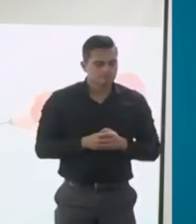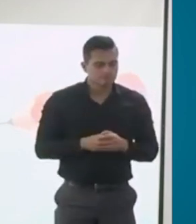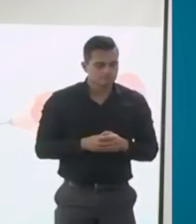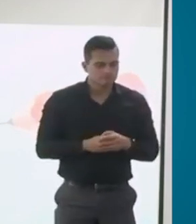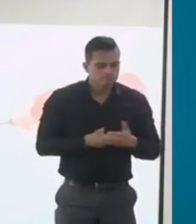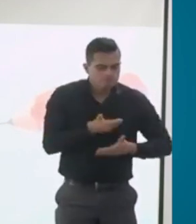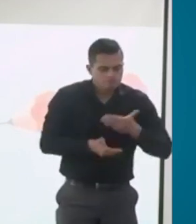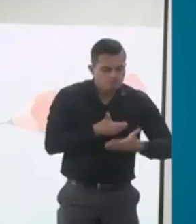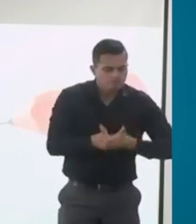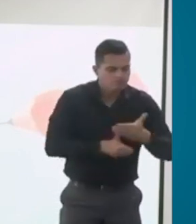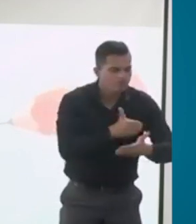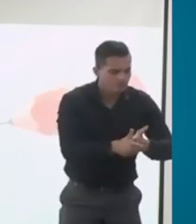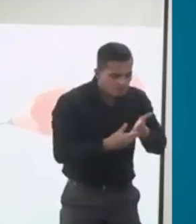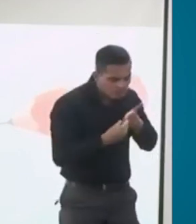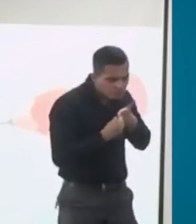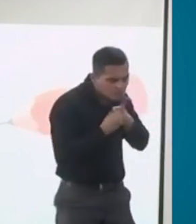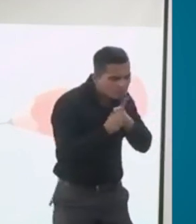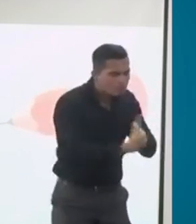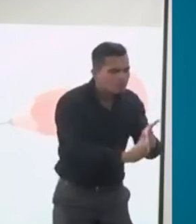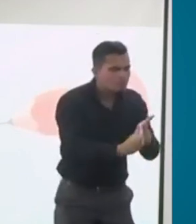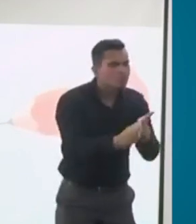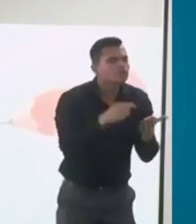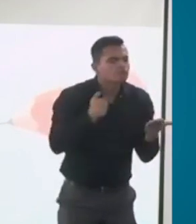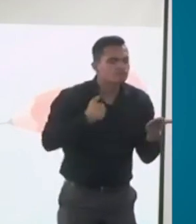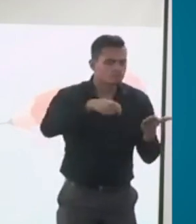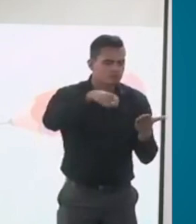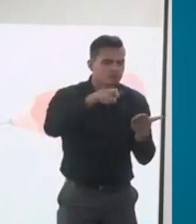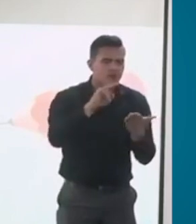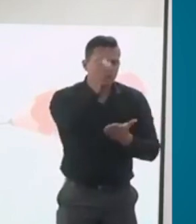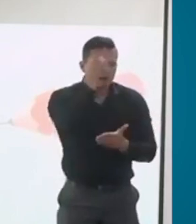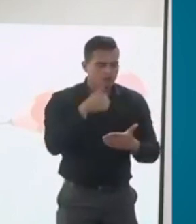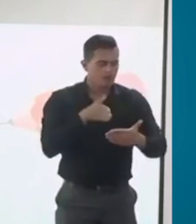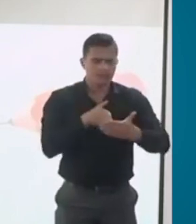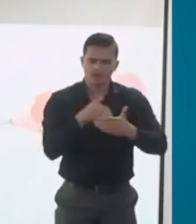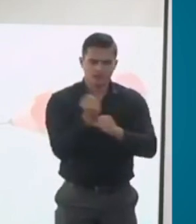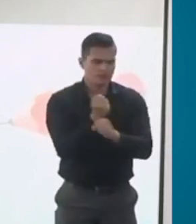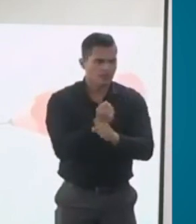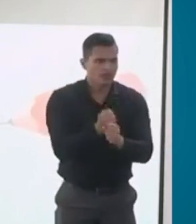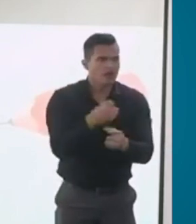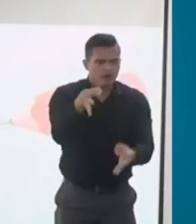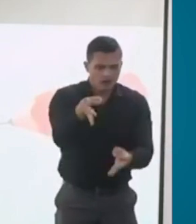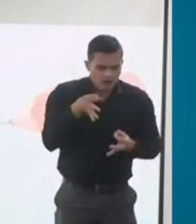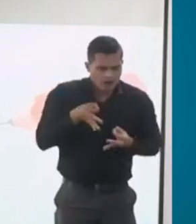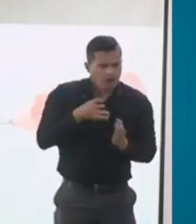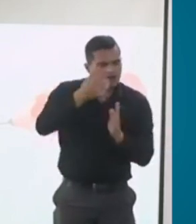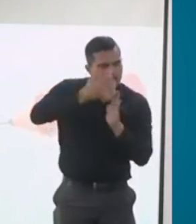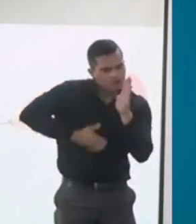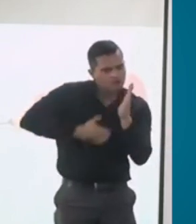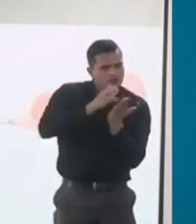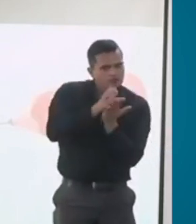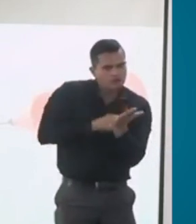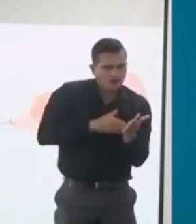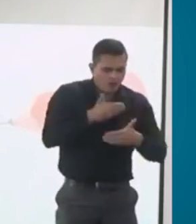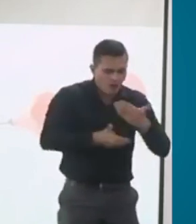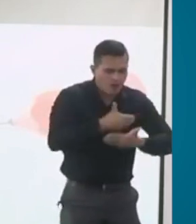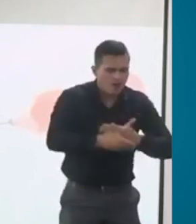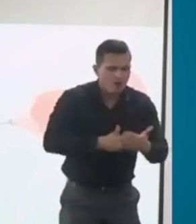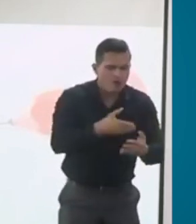calificación de la pérdida de capacidad laboral y ocupacional en caso de accidente después de